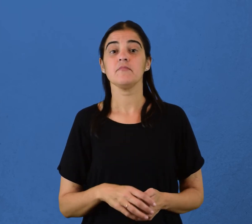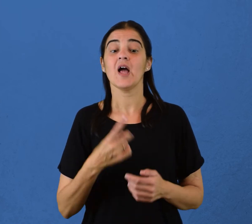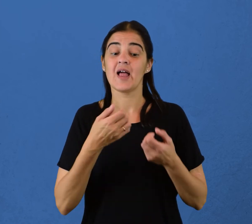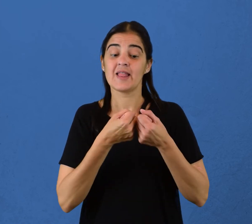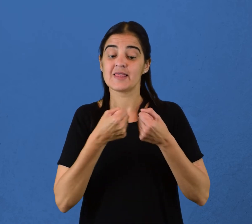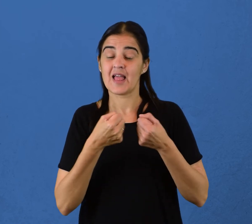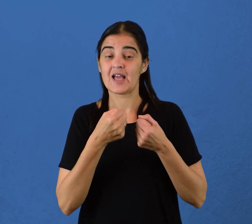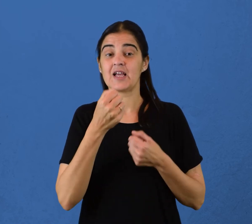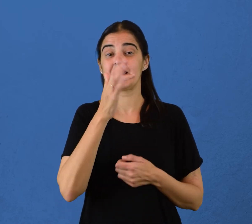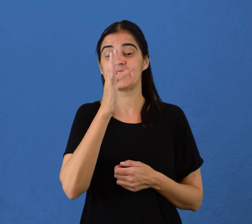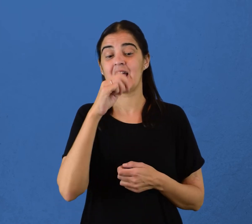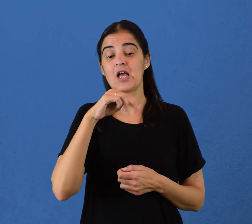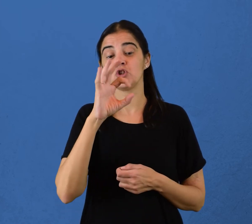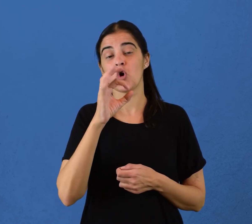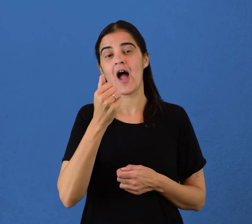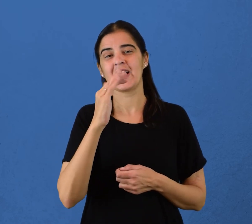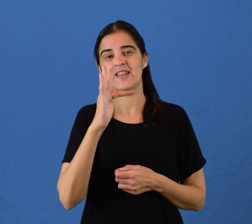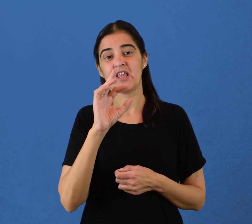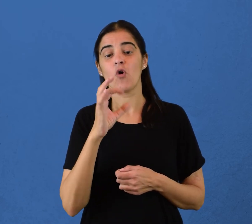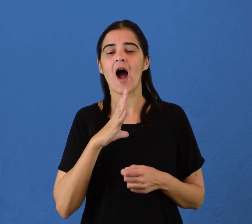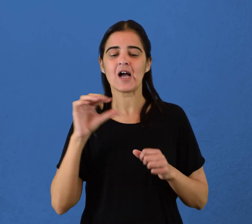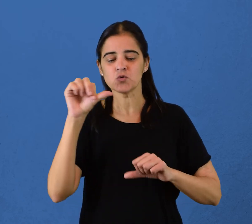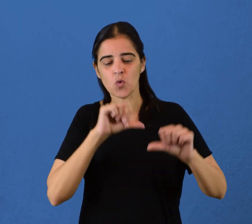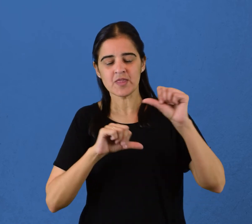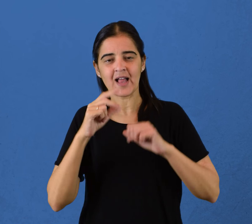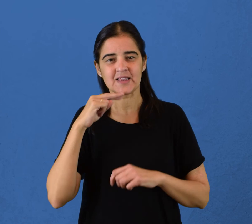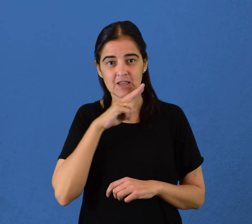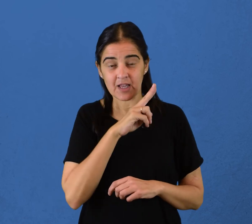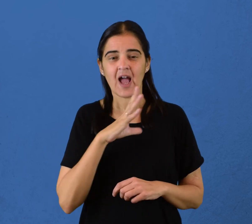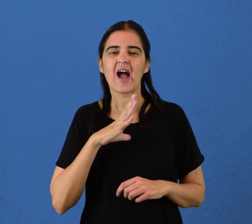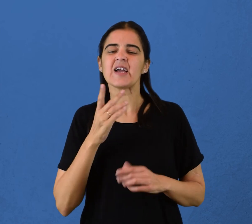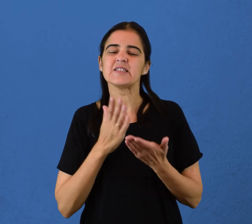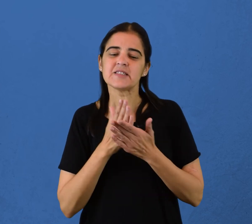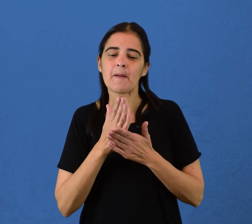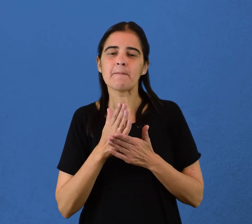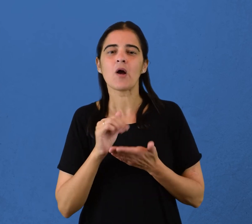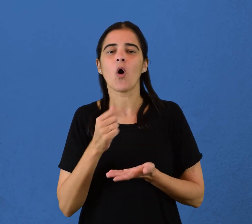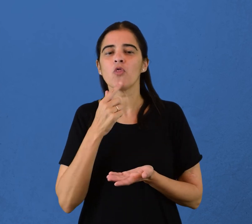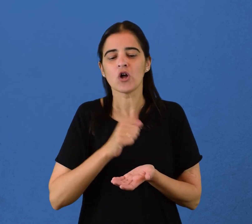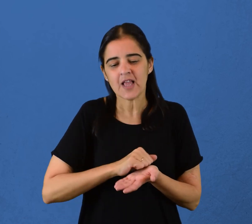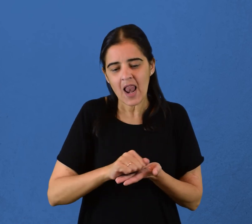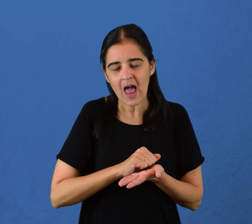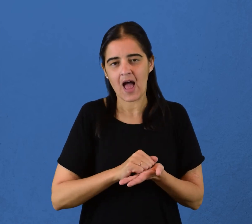Entre los tensoactivos se encuentran las sustancias sintéticas que se utilizan regularmente en el lavado.